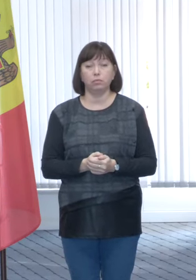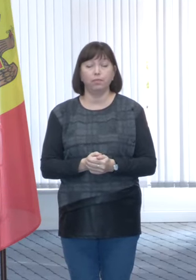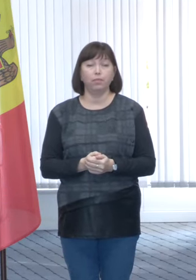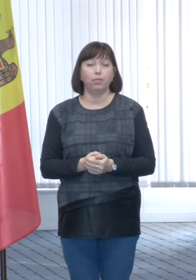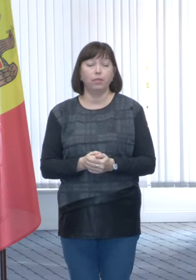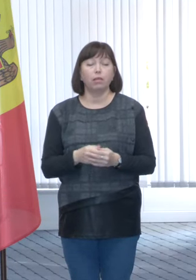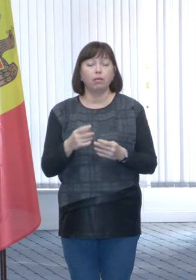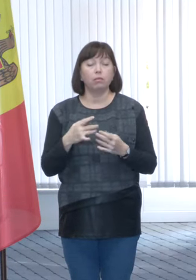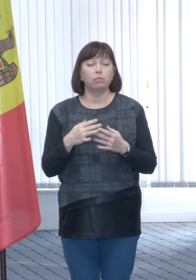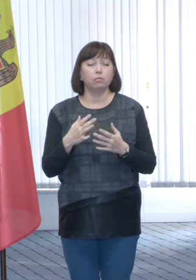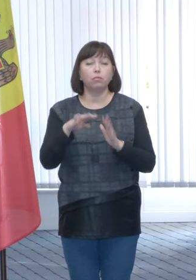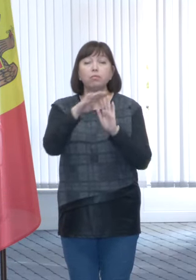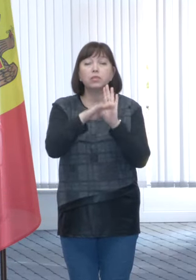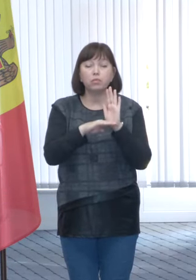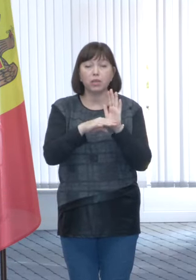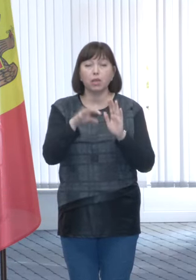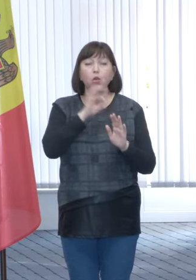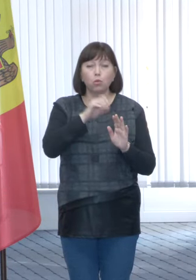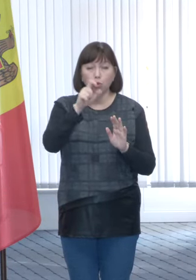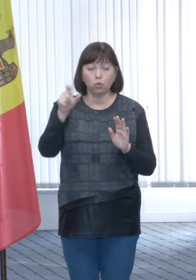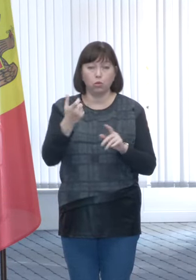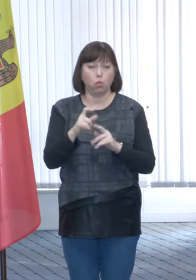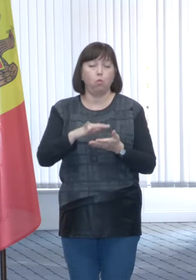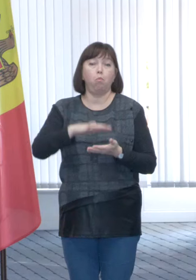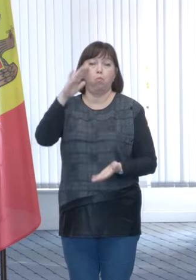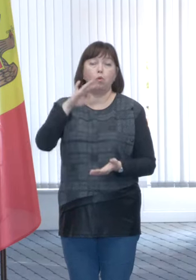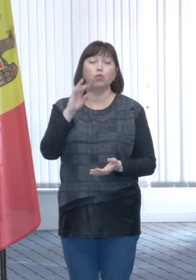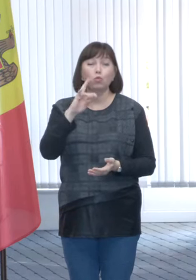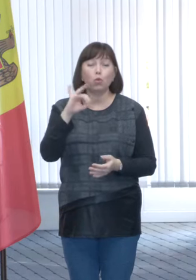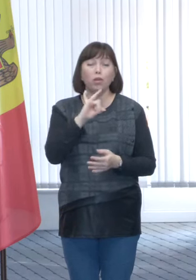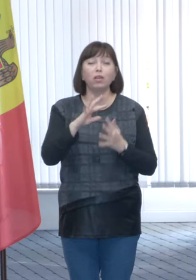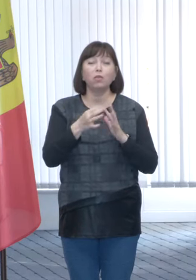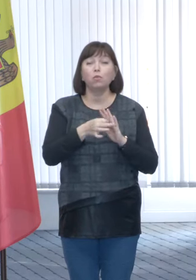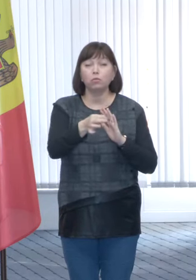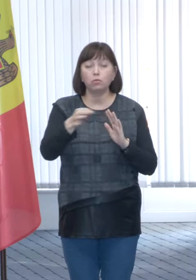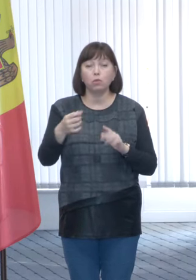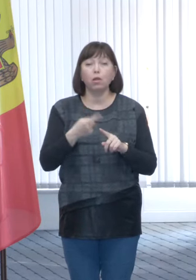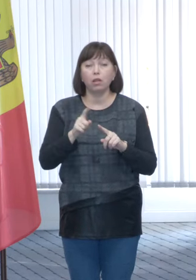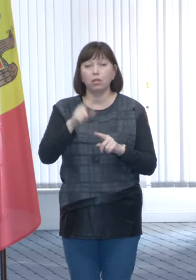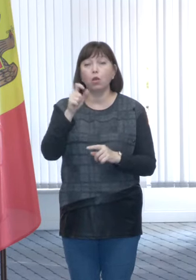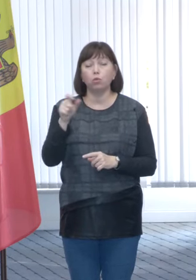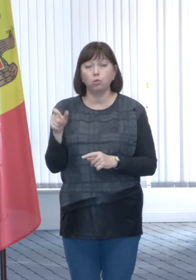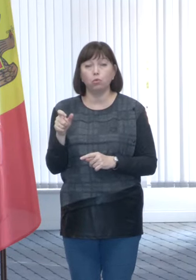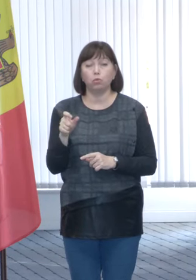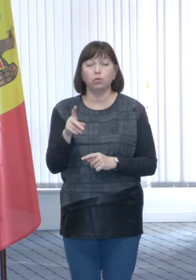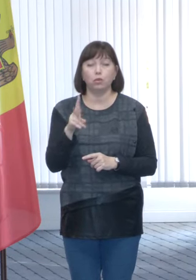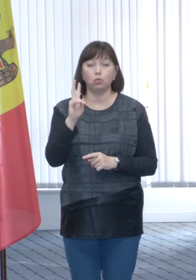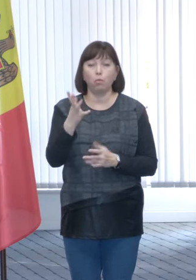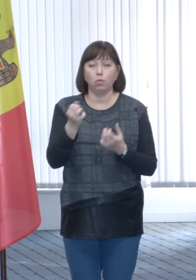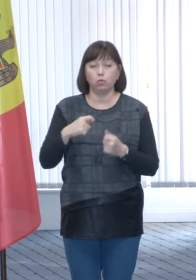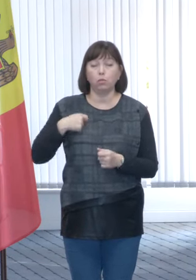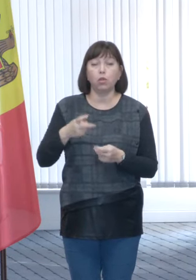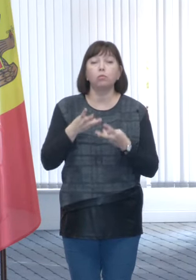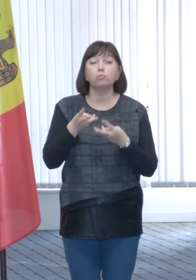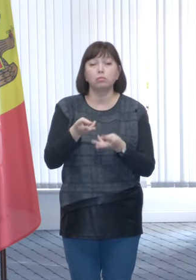spectrul de beneficiari este mai larg dar în zonele rurale prempoderent sunt beneficiari de compensație care se